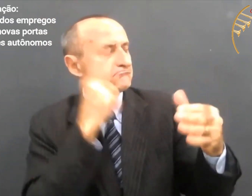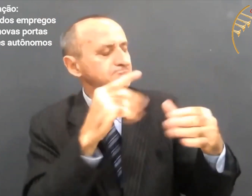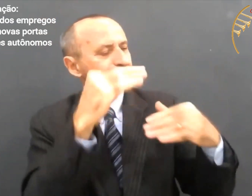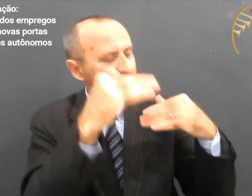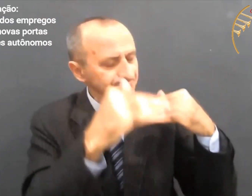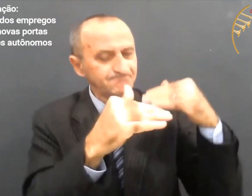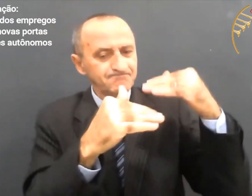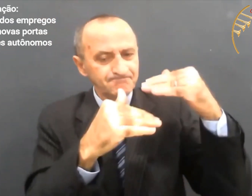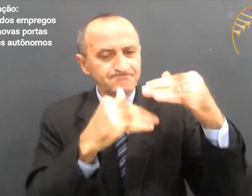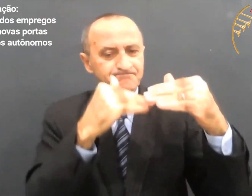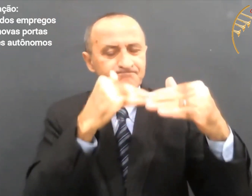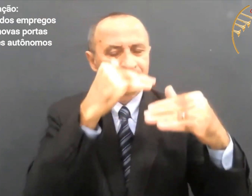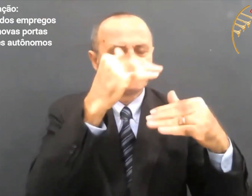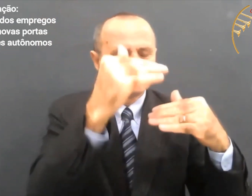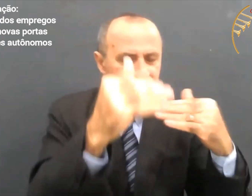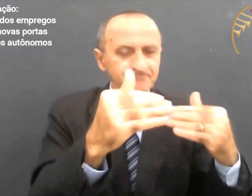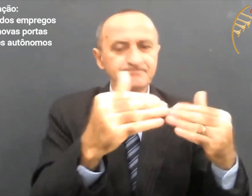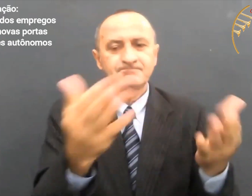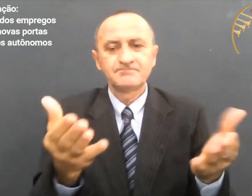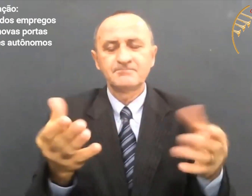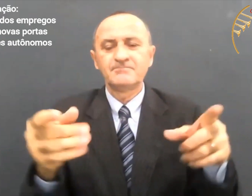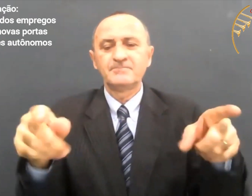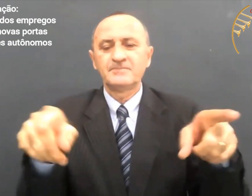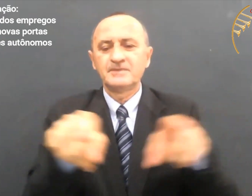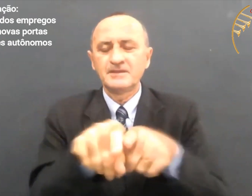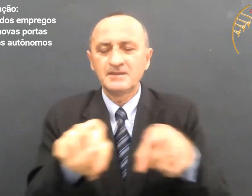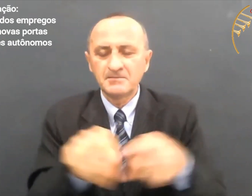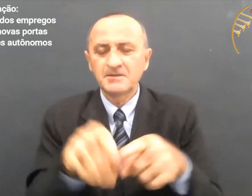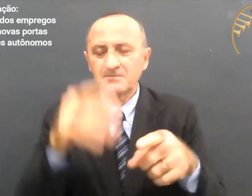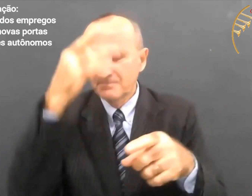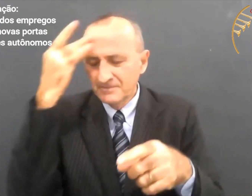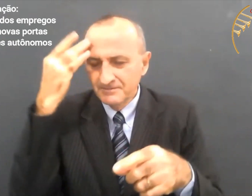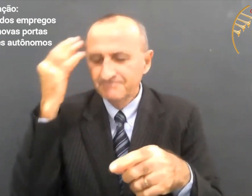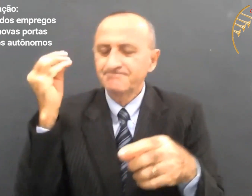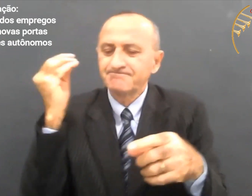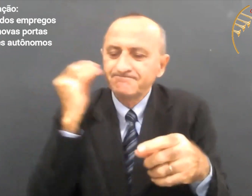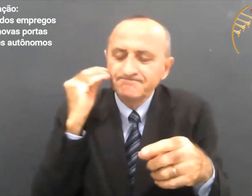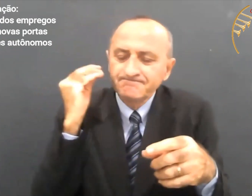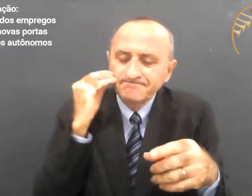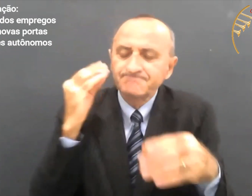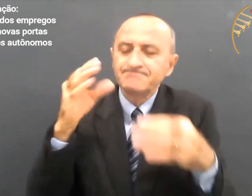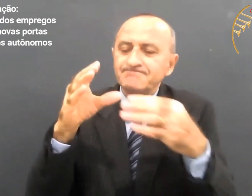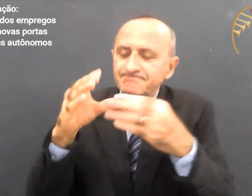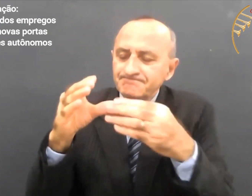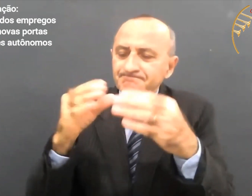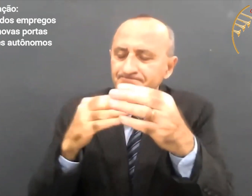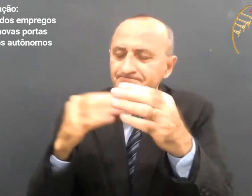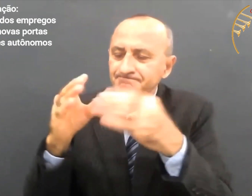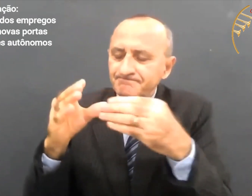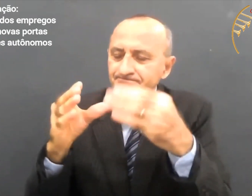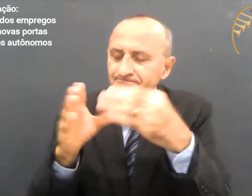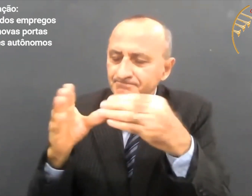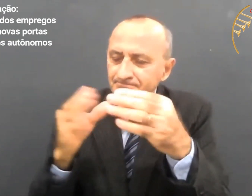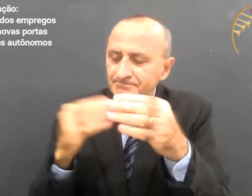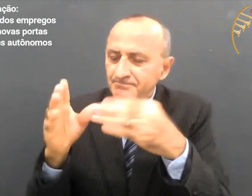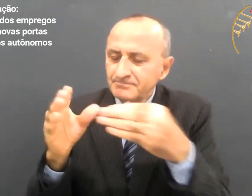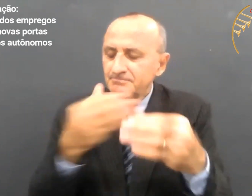liberais, para que desenvolvam seus trabalhos. E também para que Deus dê uma experiência na